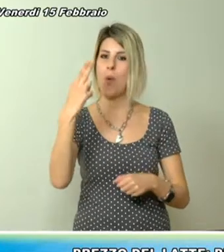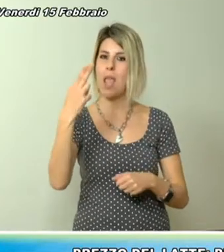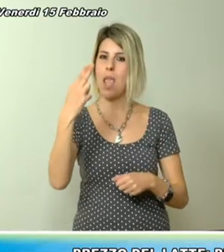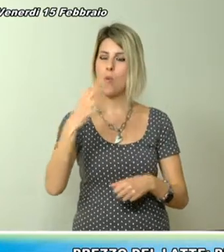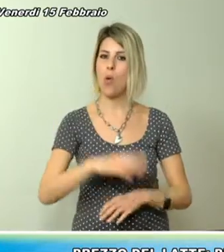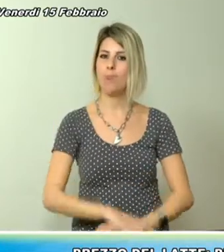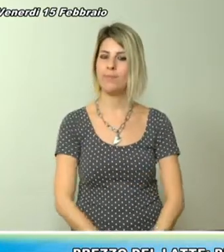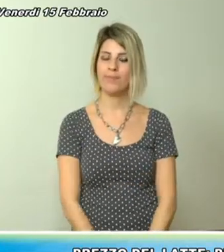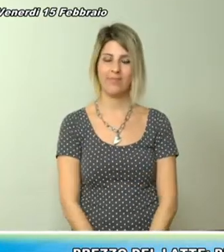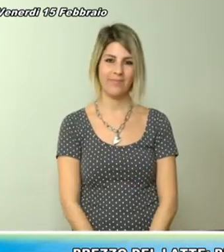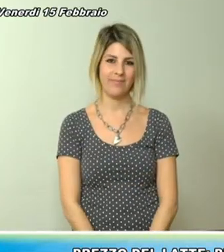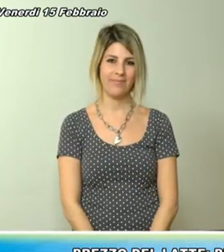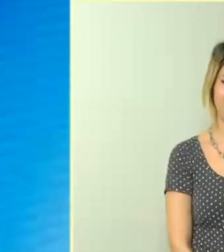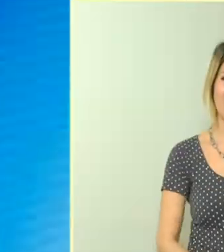euro